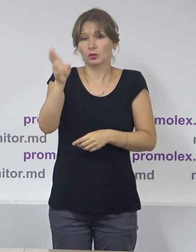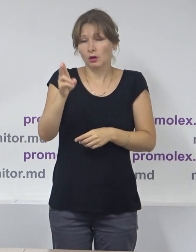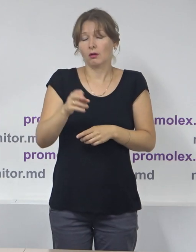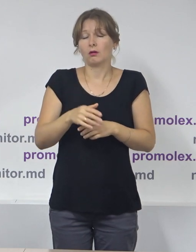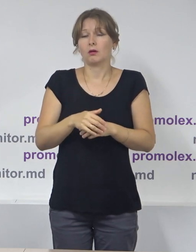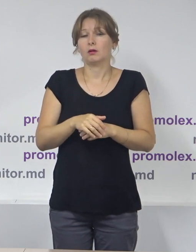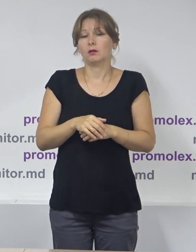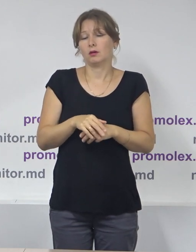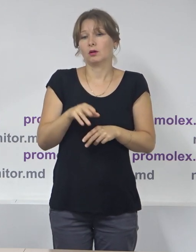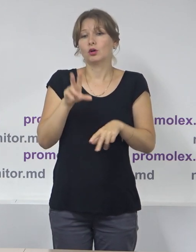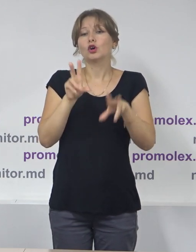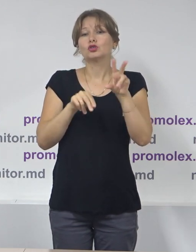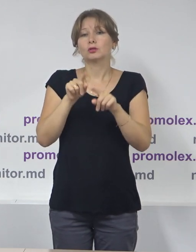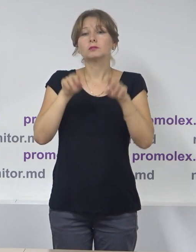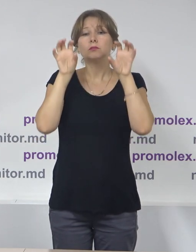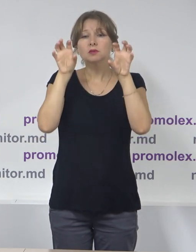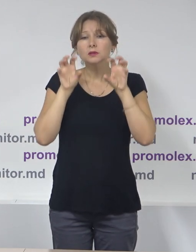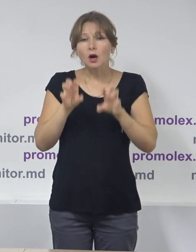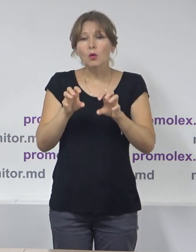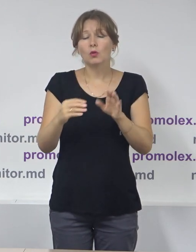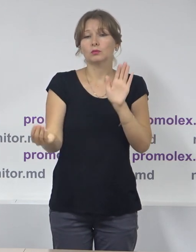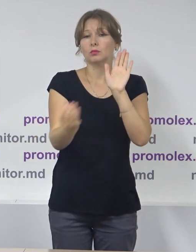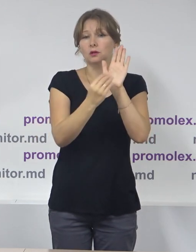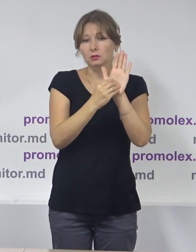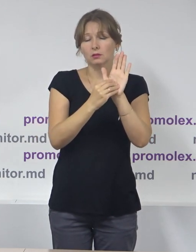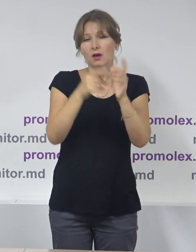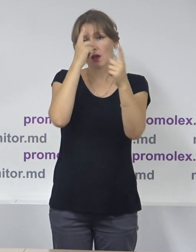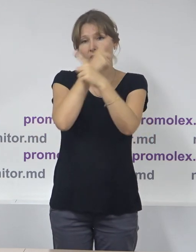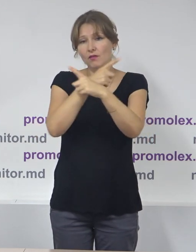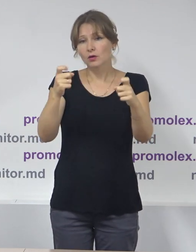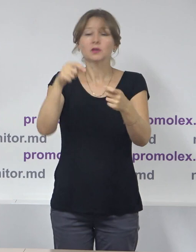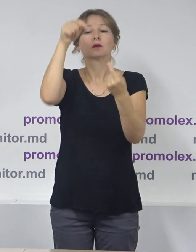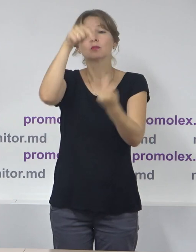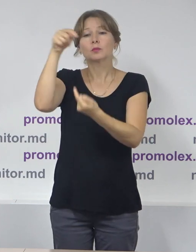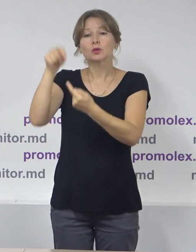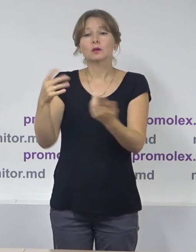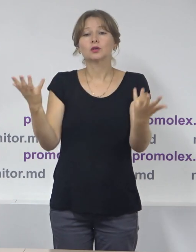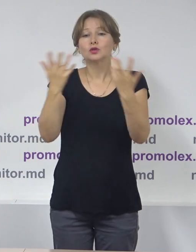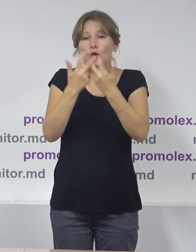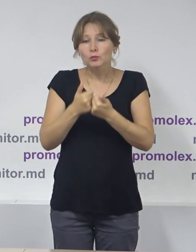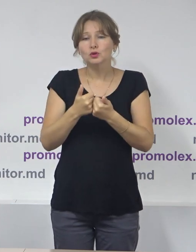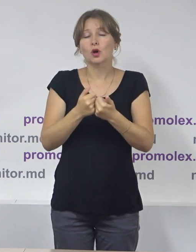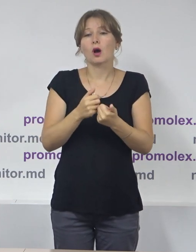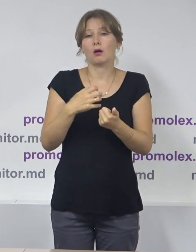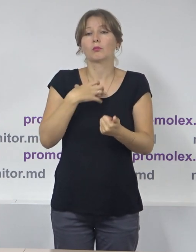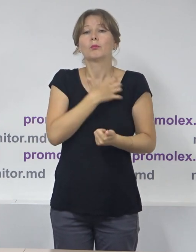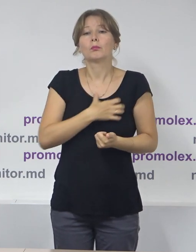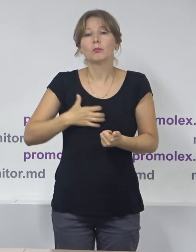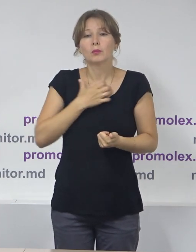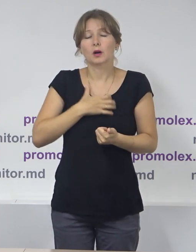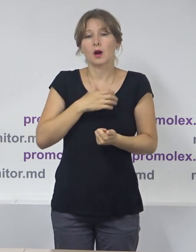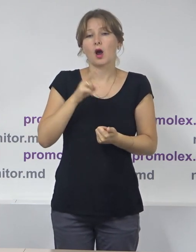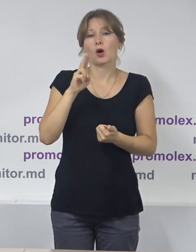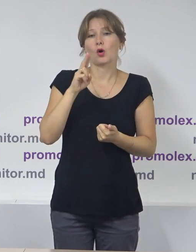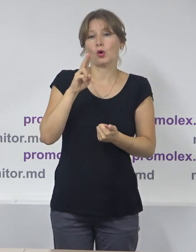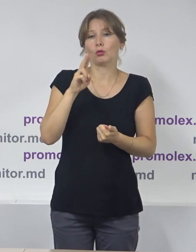servesc drept sursă de informare pentru stabilirea numărului de consilieri care vor fi aleși în